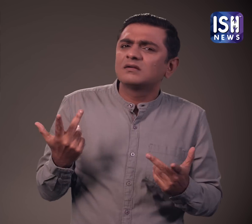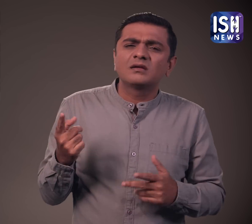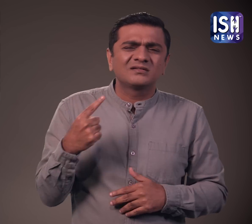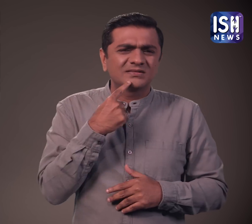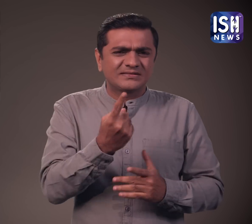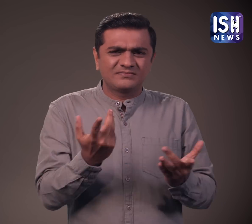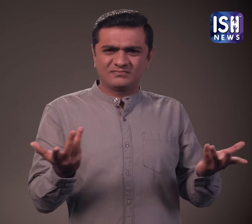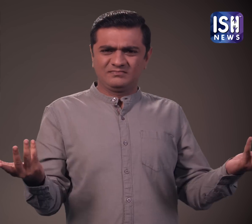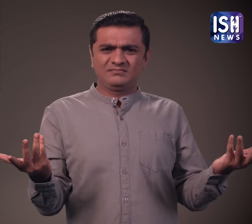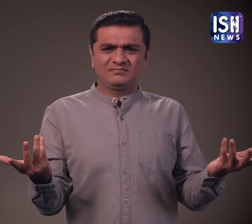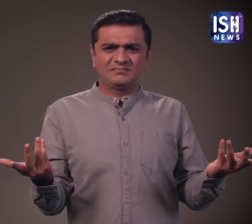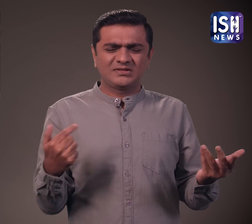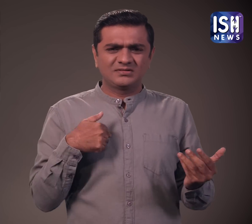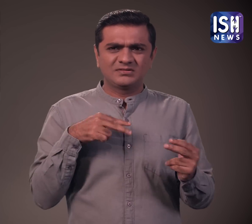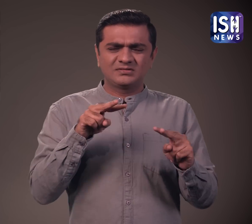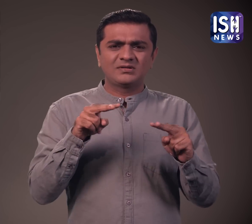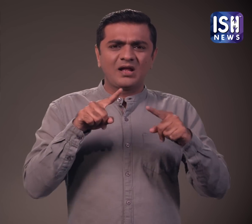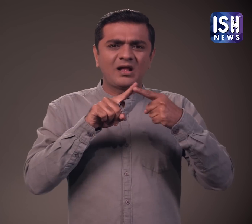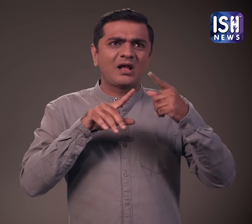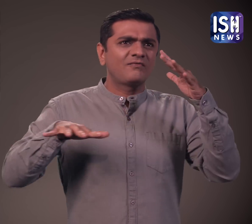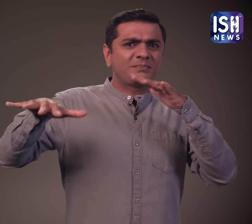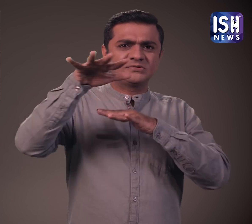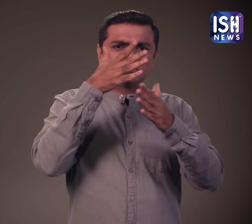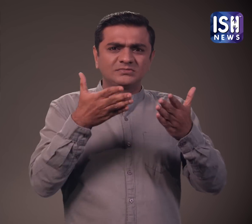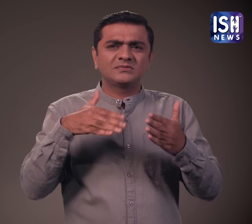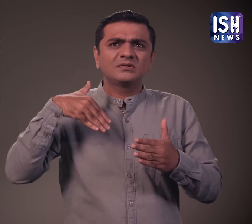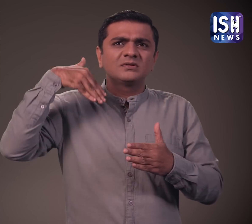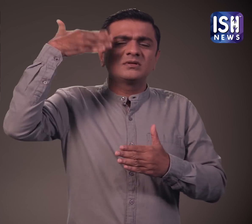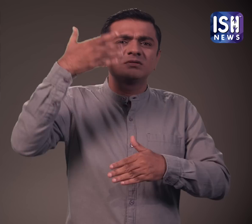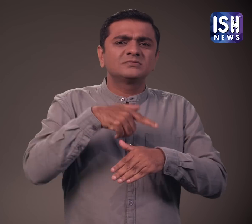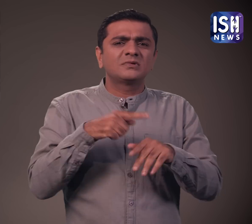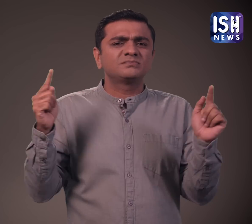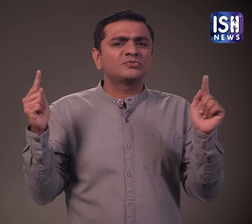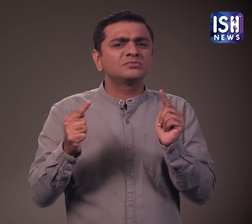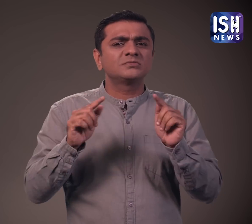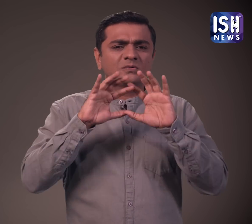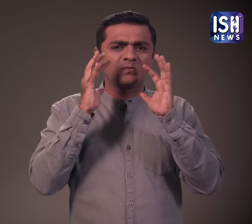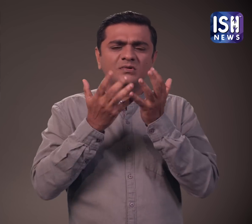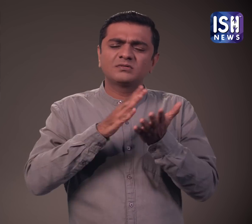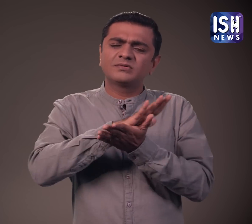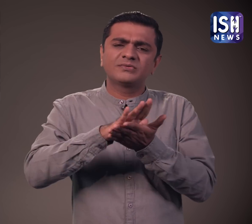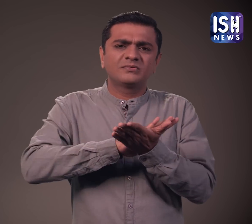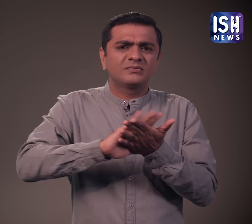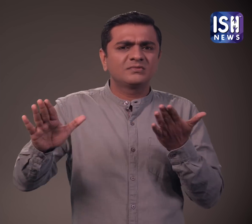प्रतरशनकारियों ने कहा कि दुनिया जल्दी खतम होने वाली है और इसका खम्याजा लोगों को भुगतना पड़ रहा है